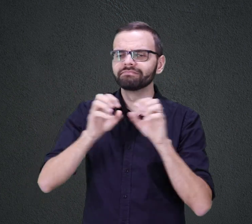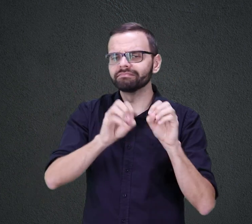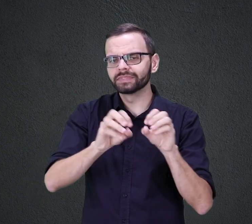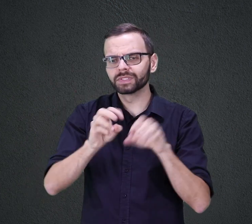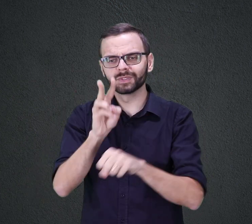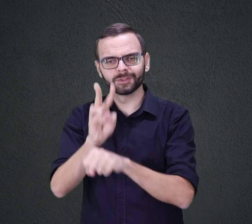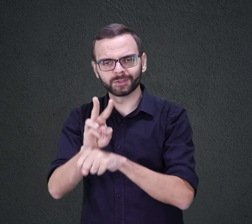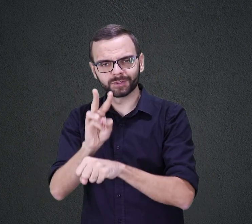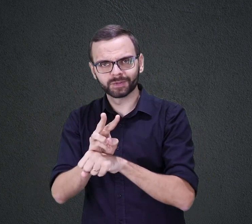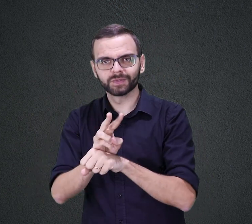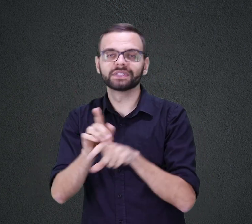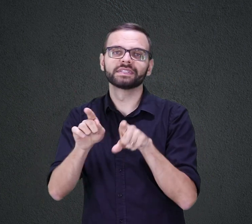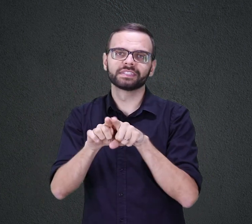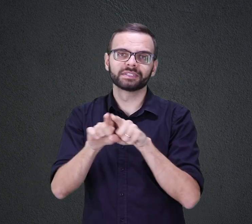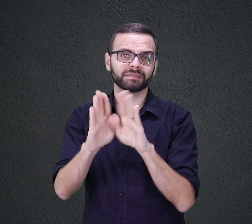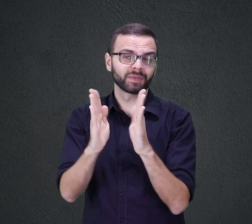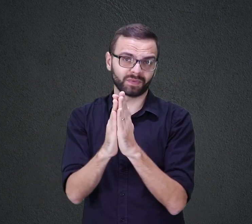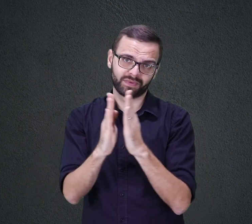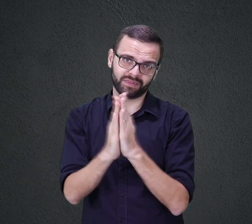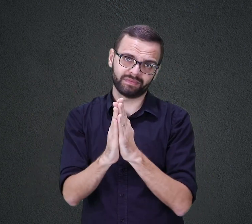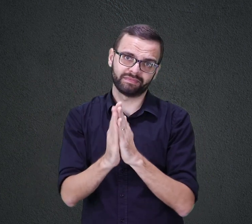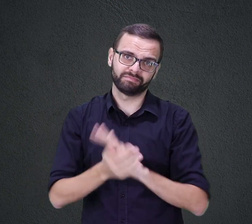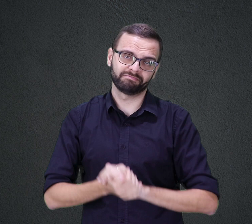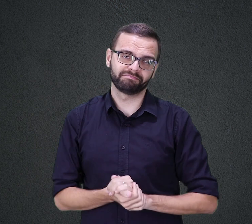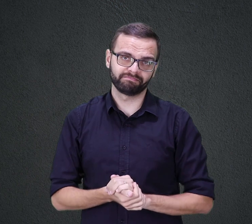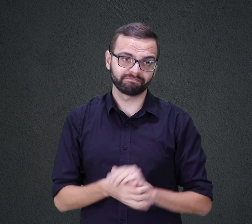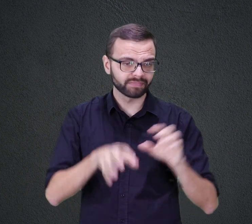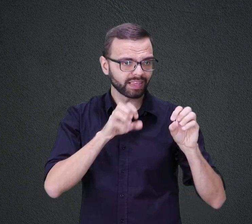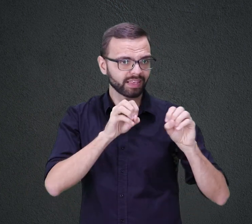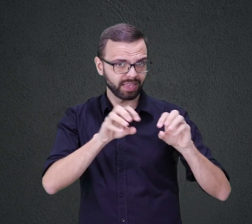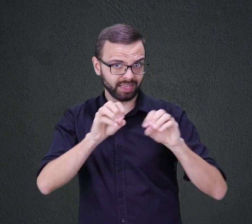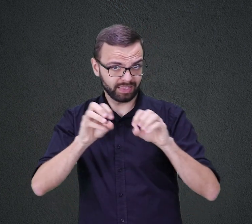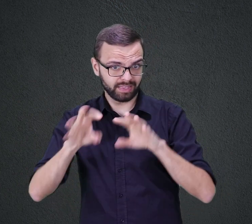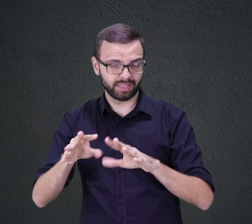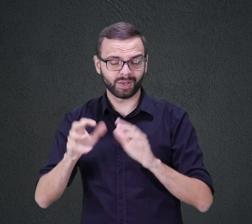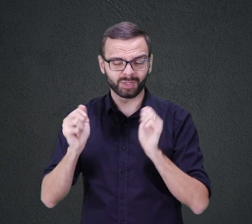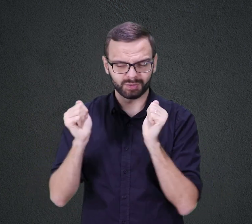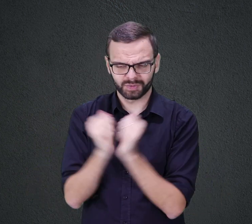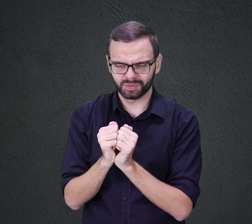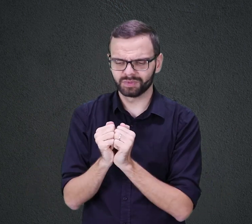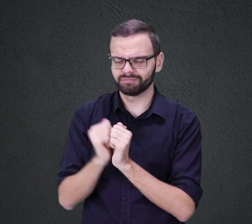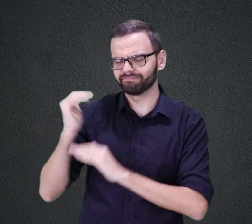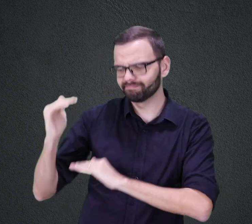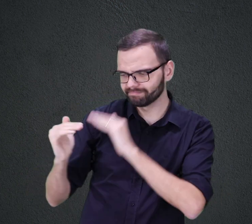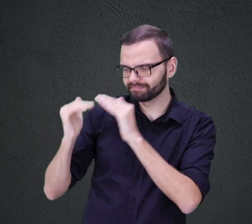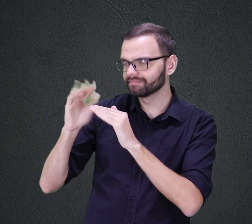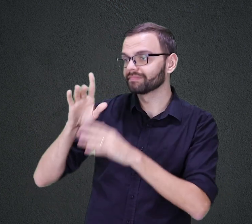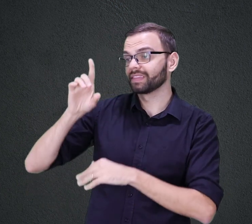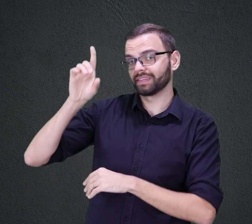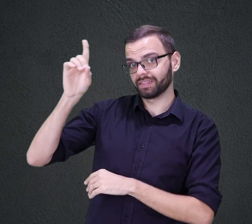CUIDADO E INTERSEÇÃO ENSINAR OS FILHOS A ESTAR E CRESCER DIANTE DE DEUS É O MELHOR